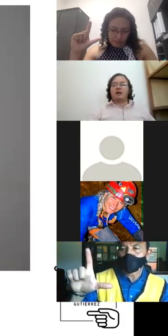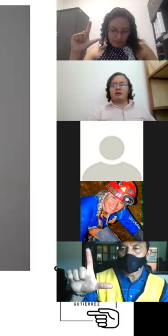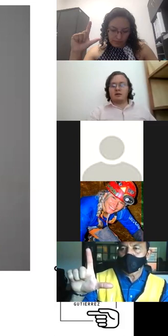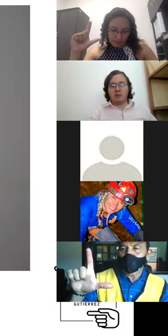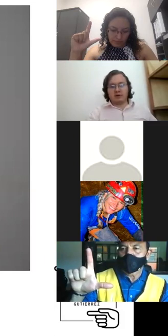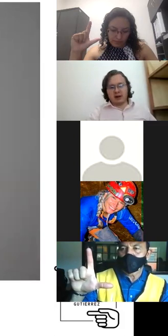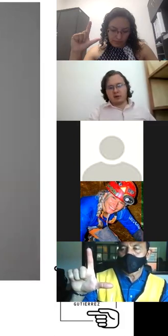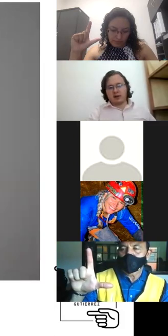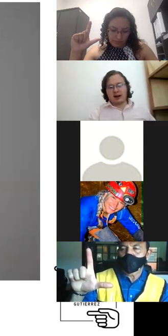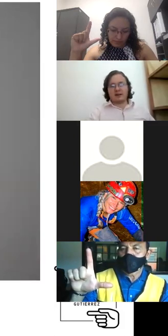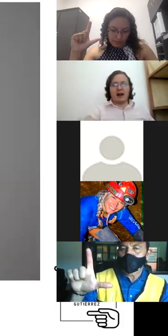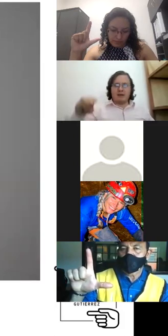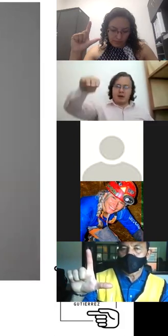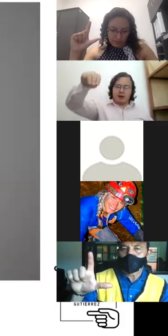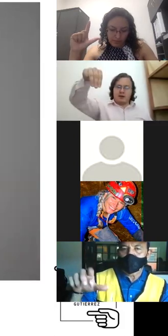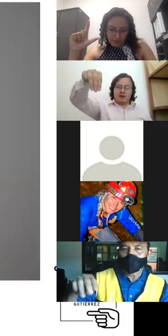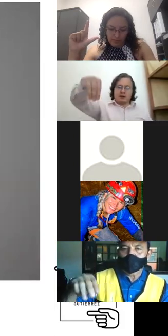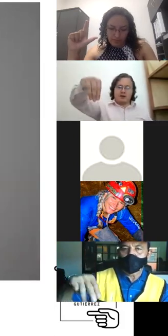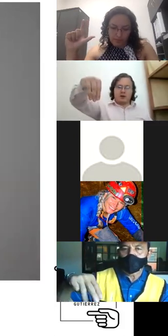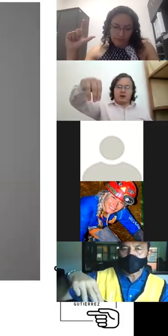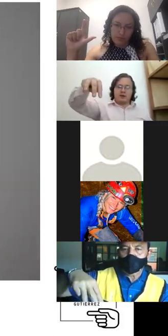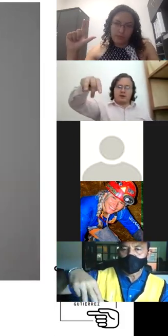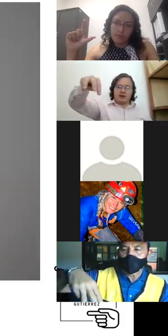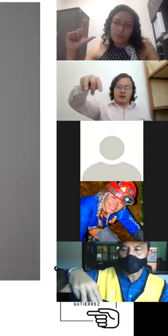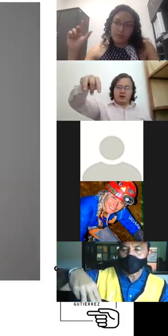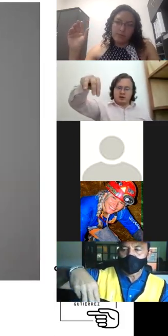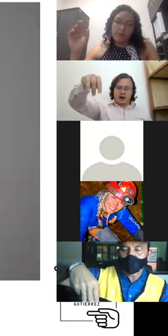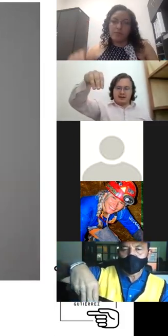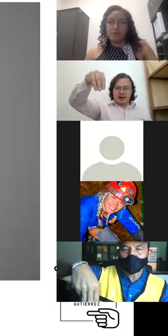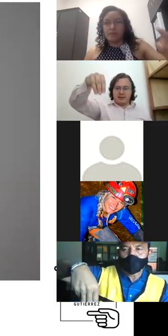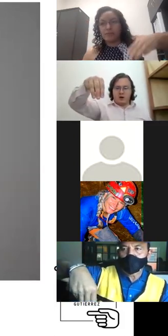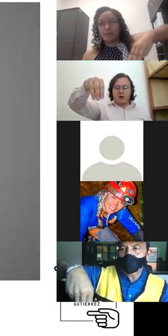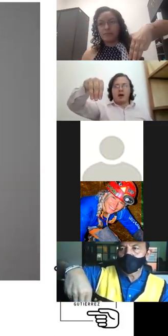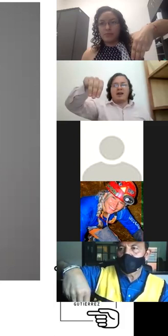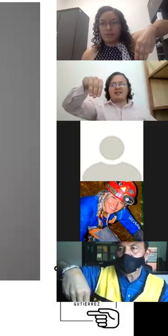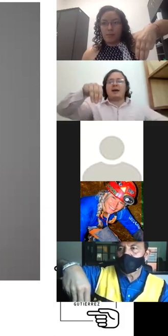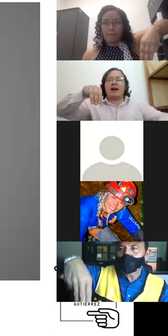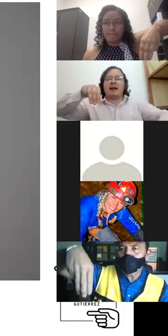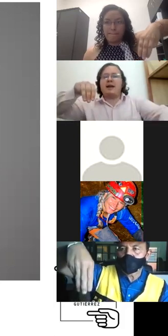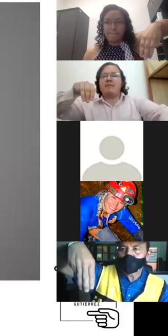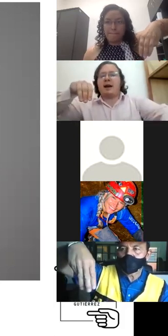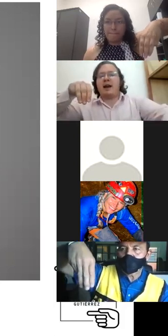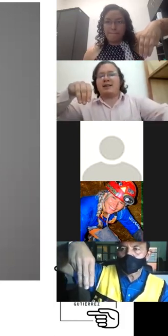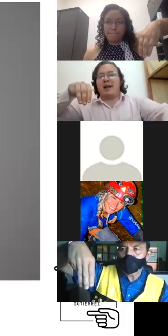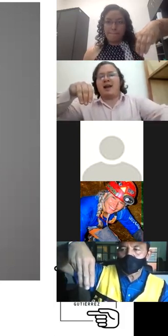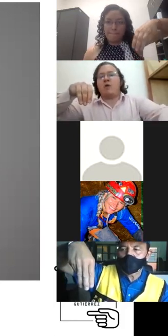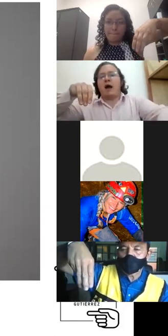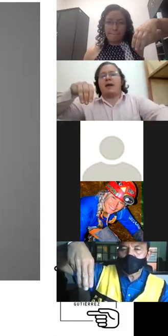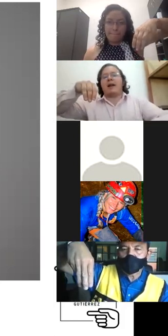después tenemos la letra M que son estos tres dedos hacia abajo y si ven aquí en la imagen está ya dibujada la